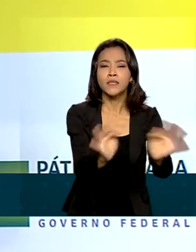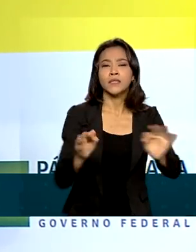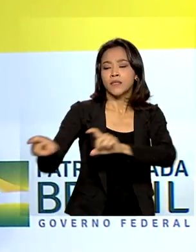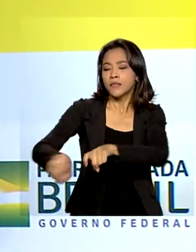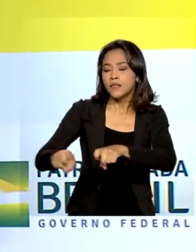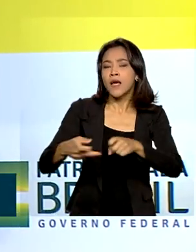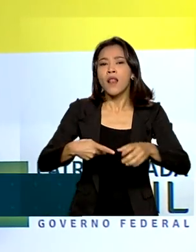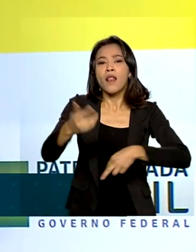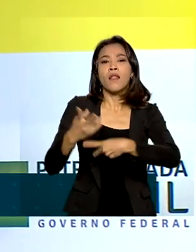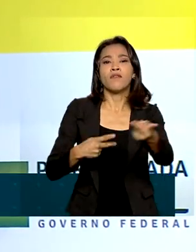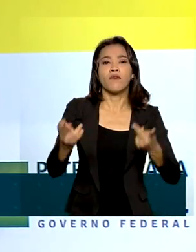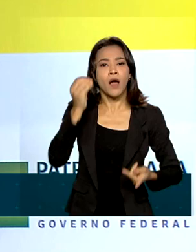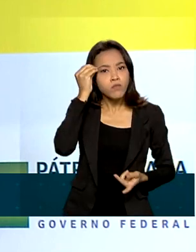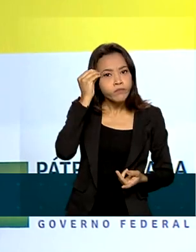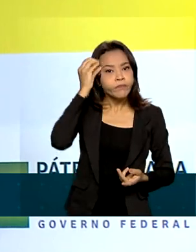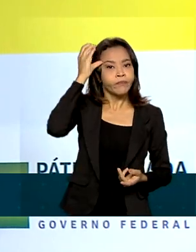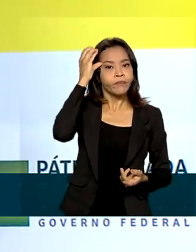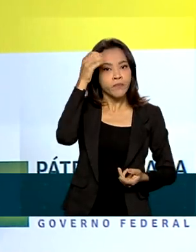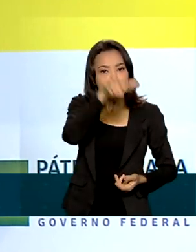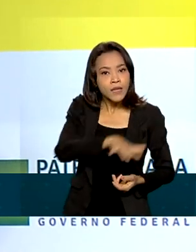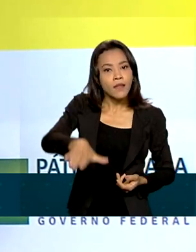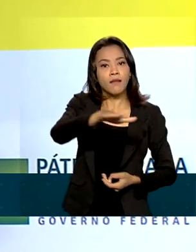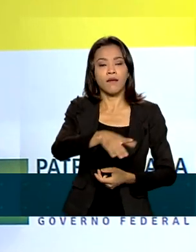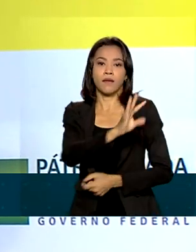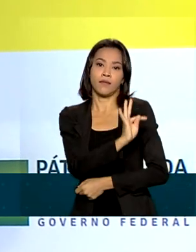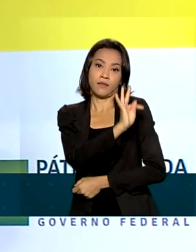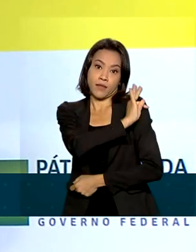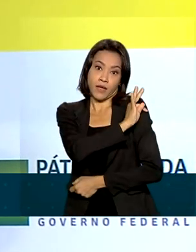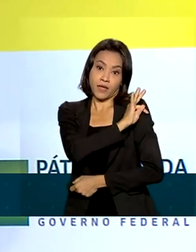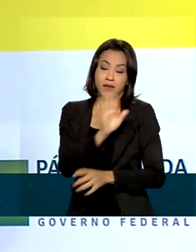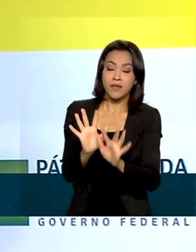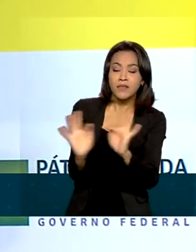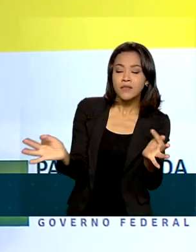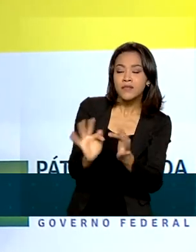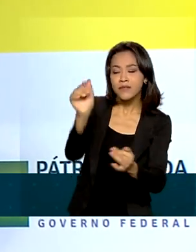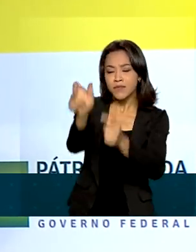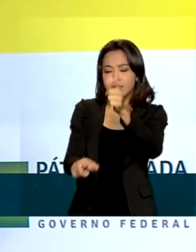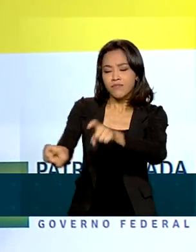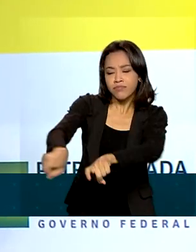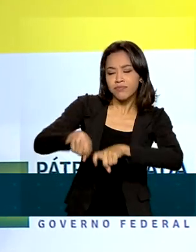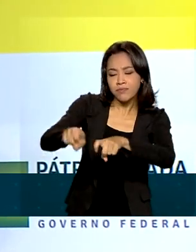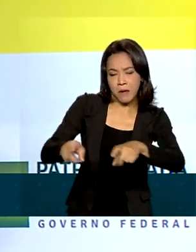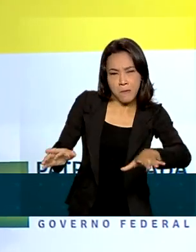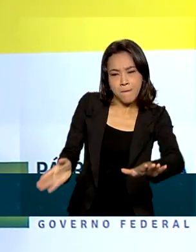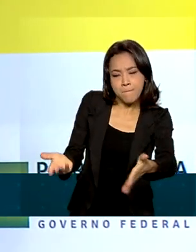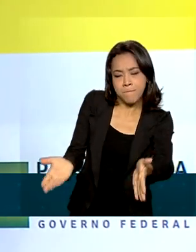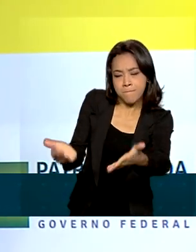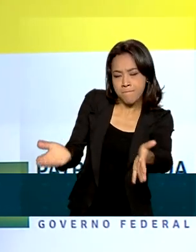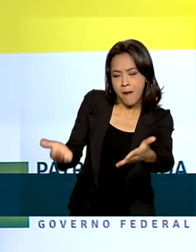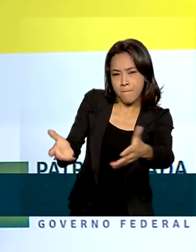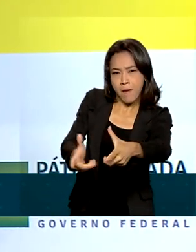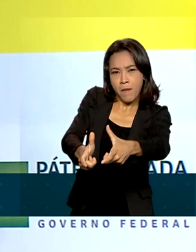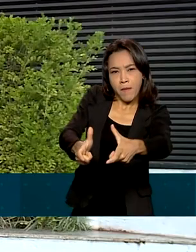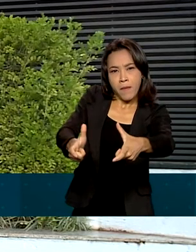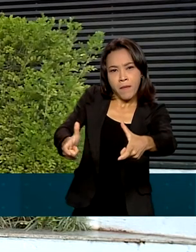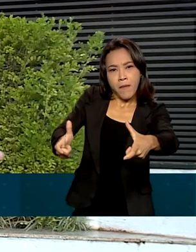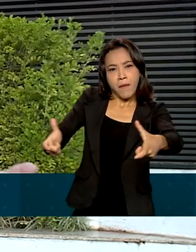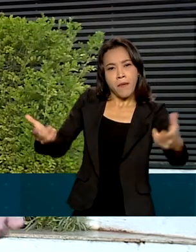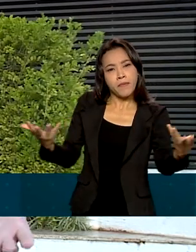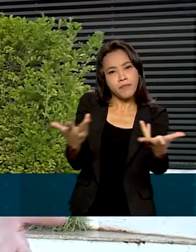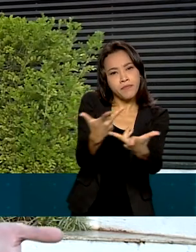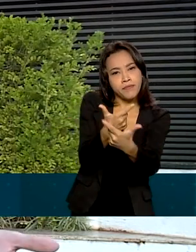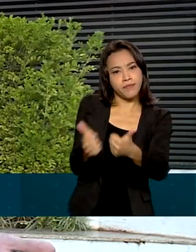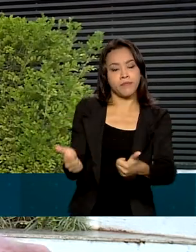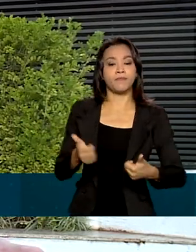conhecimento técnico para que eles, principalmente os pequenos, possam produzir mais e se aperfeiçoarem. As